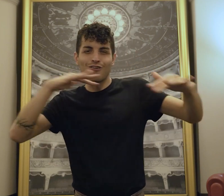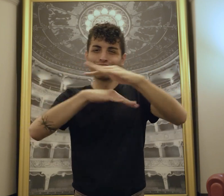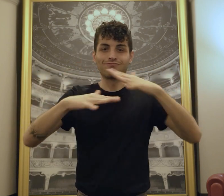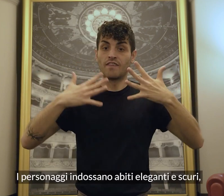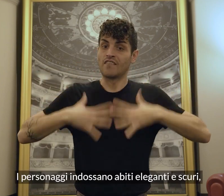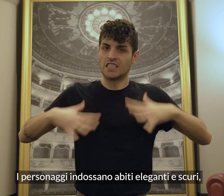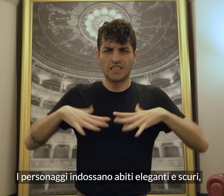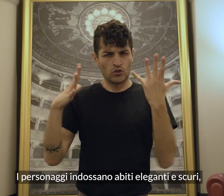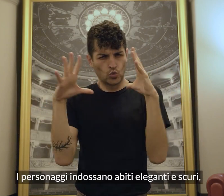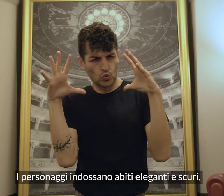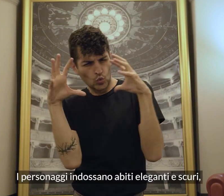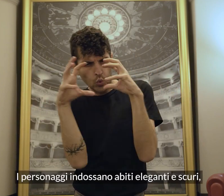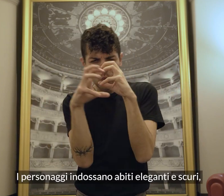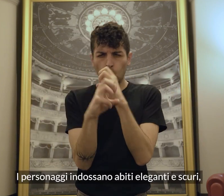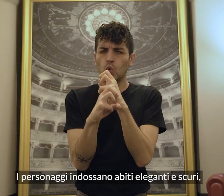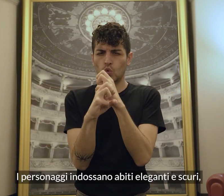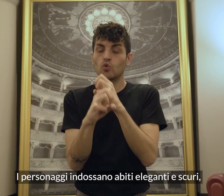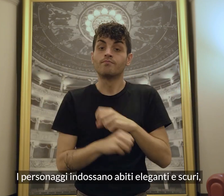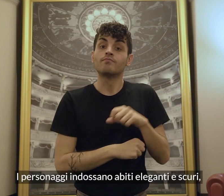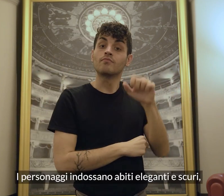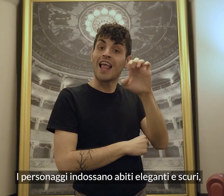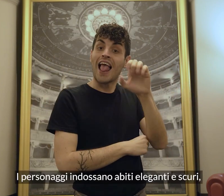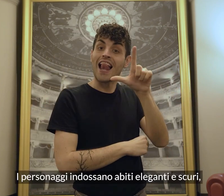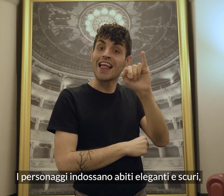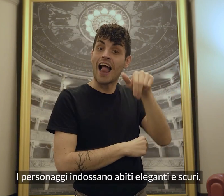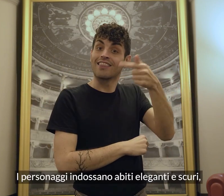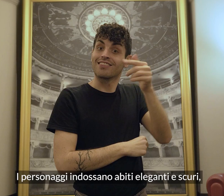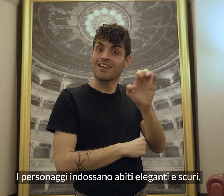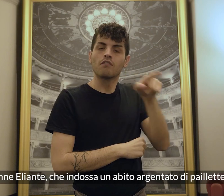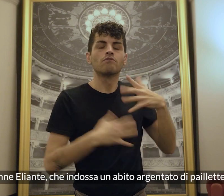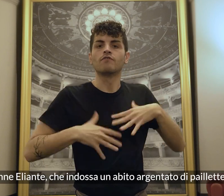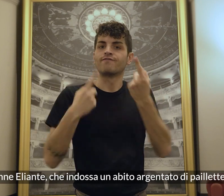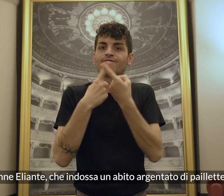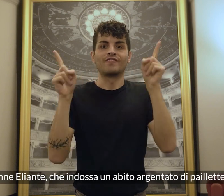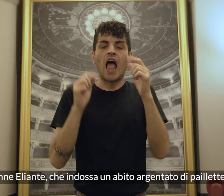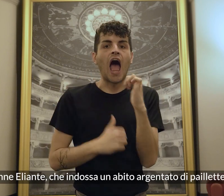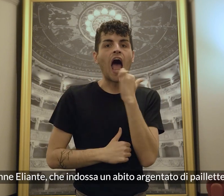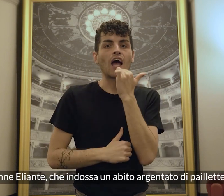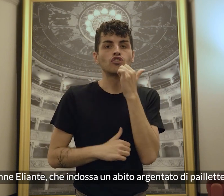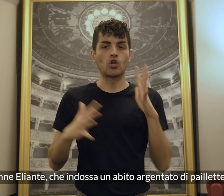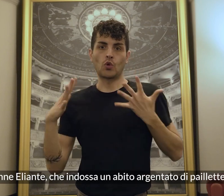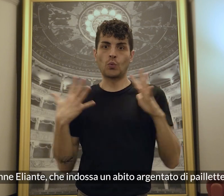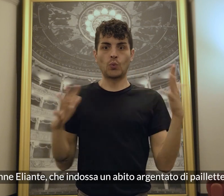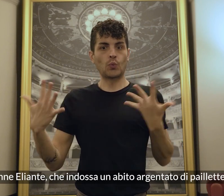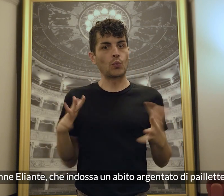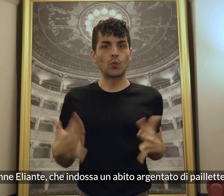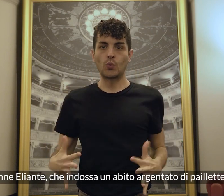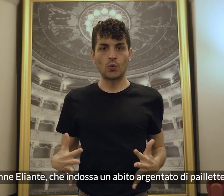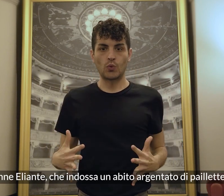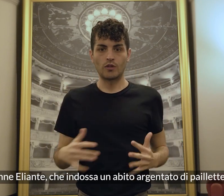I personaggi indossano abiti eleganti e scuri, tranne Eliante, che indossa un abito argentato